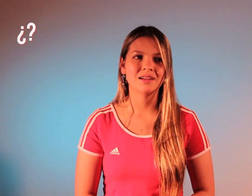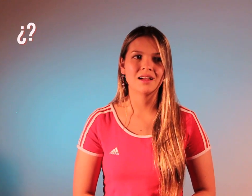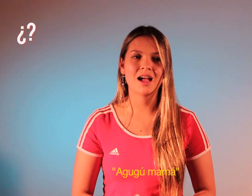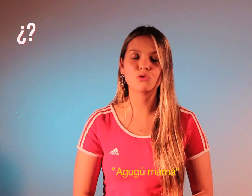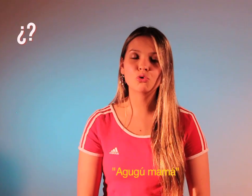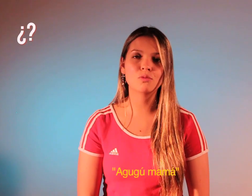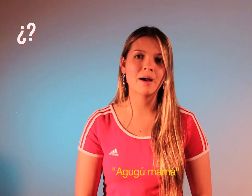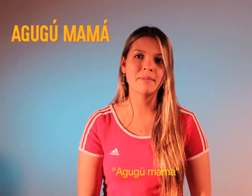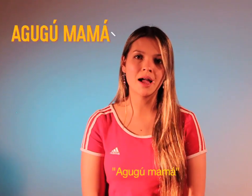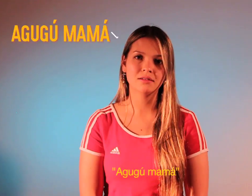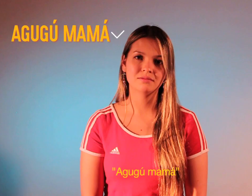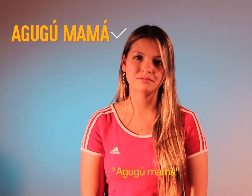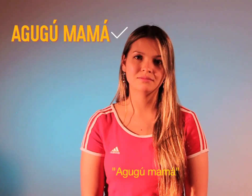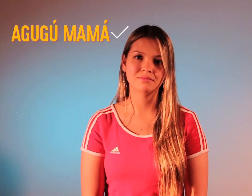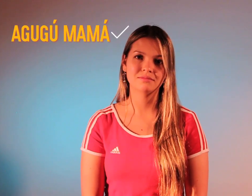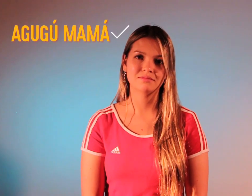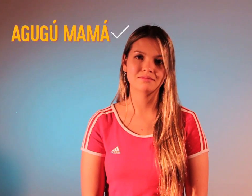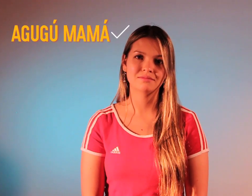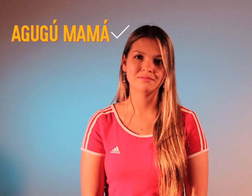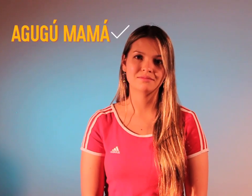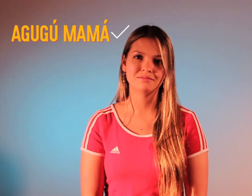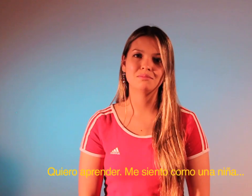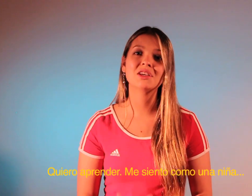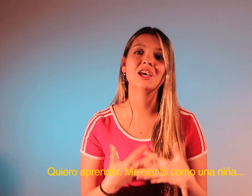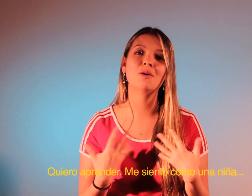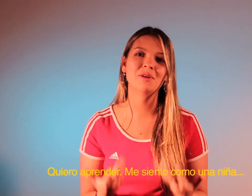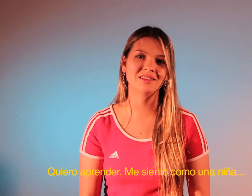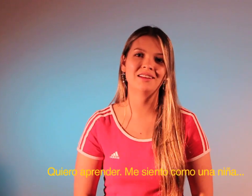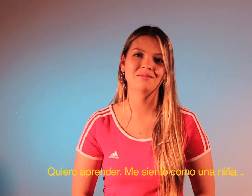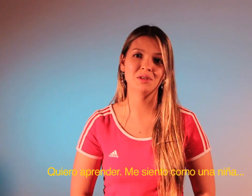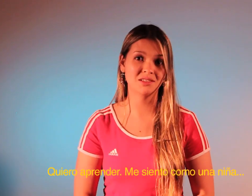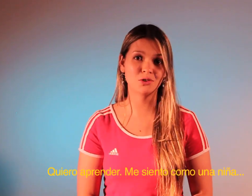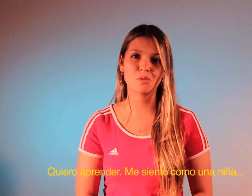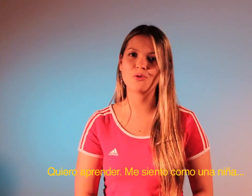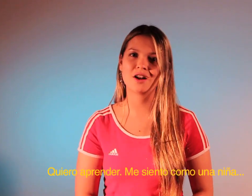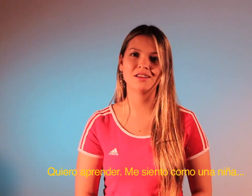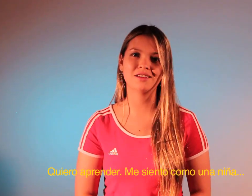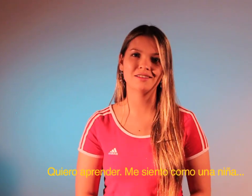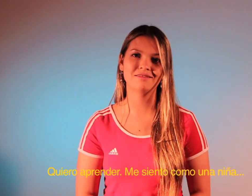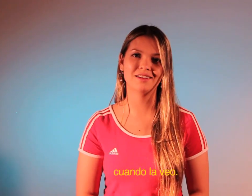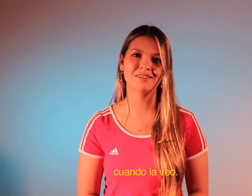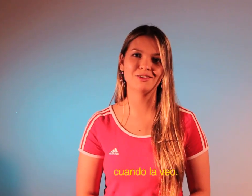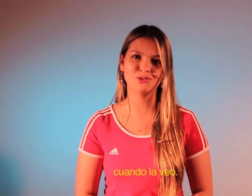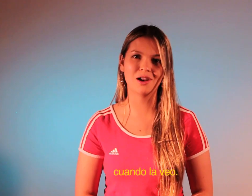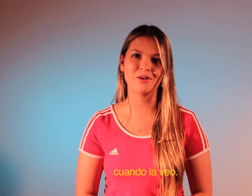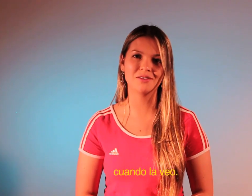¿A Gucu, mamá? Quiero aprender. Me siento como una niña cuando la veo.